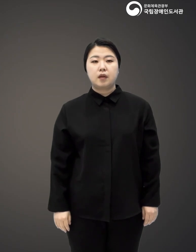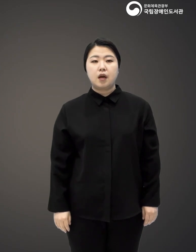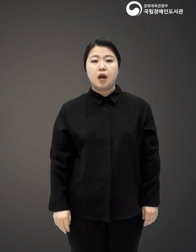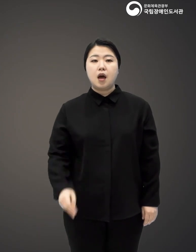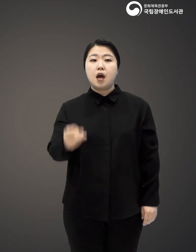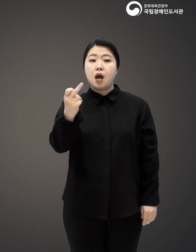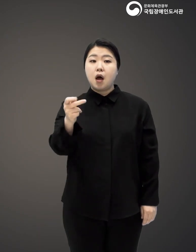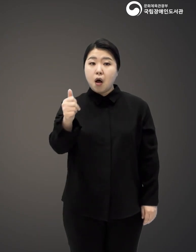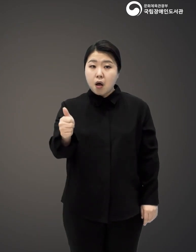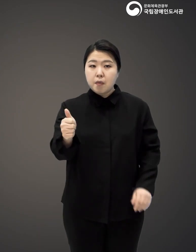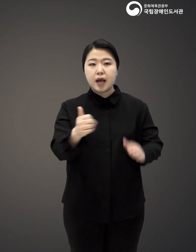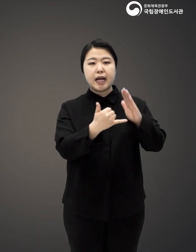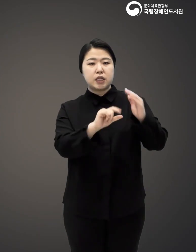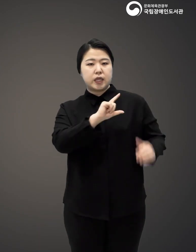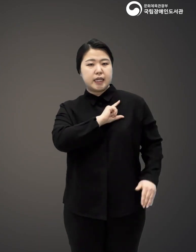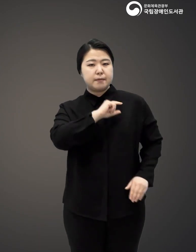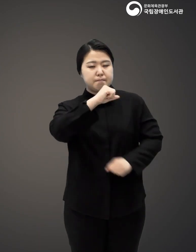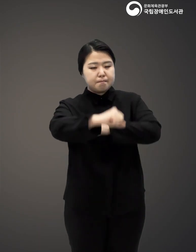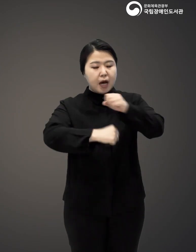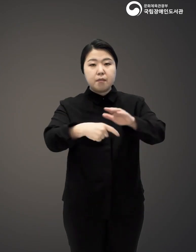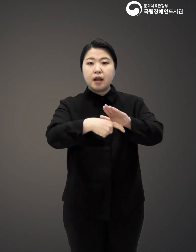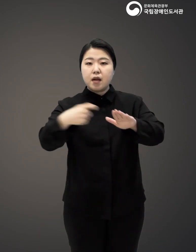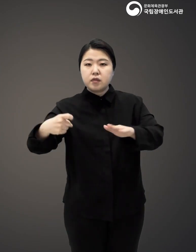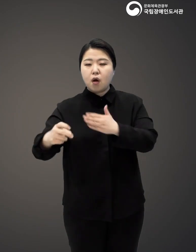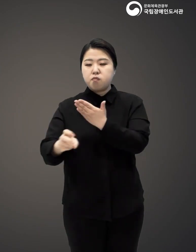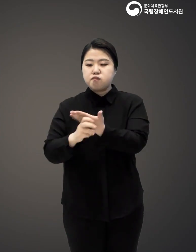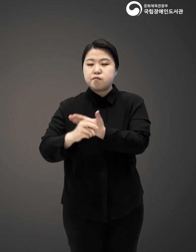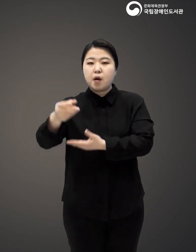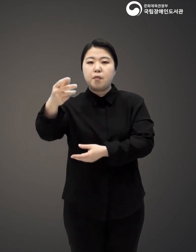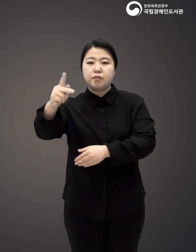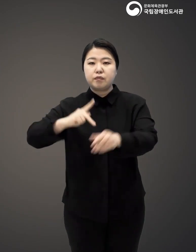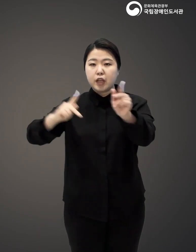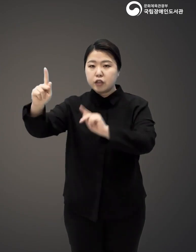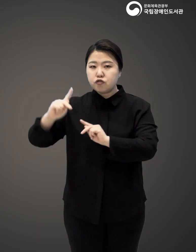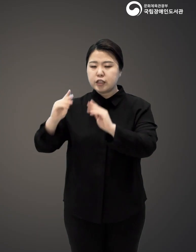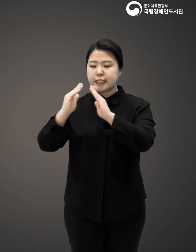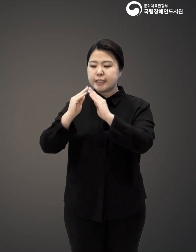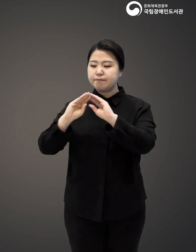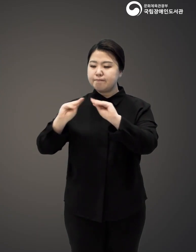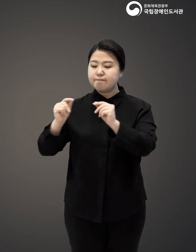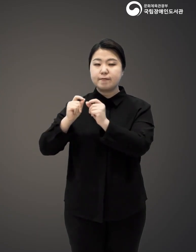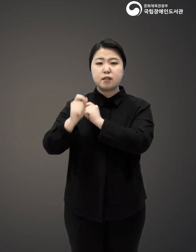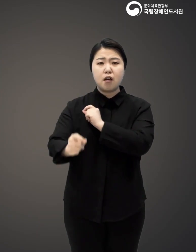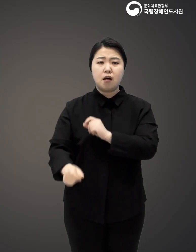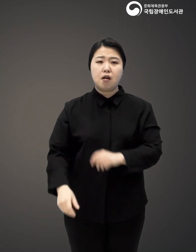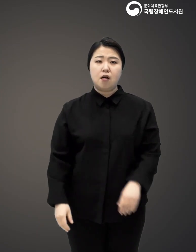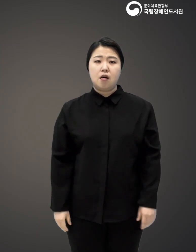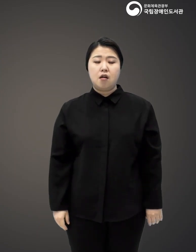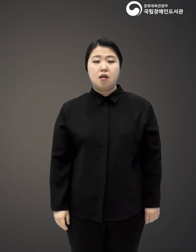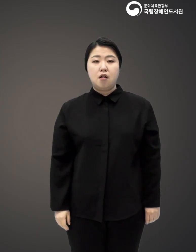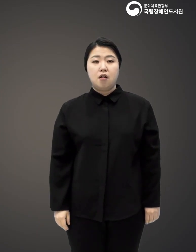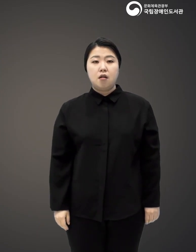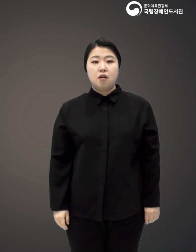시동생은 가족들 명의를 도용해서 불법 대출과 부동산 사기까지 손을 뻗었어요.